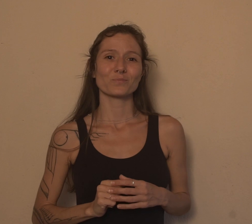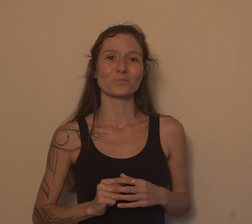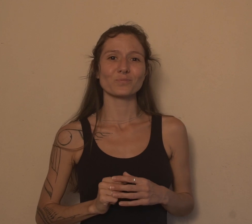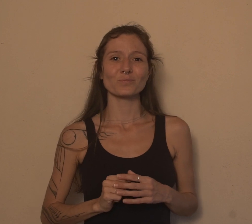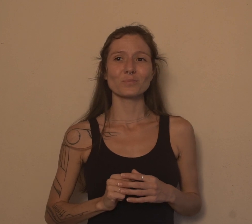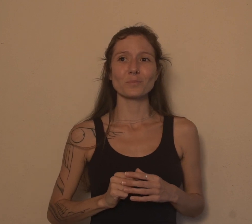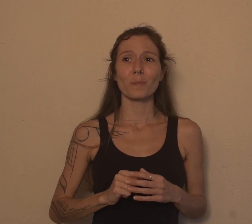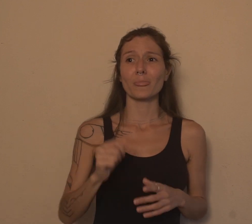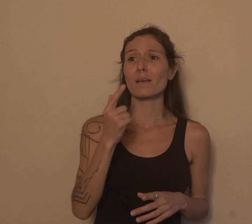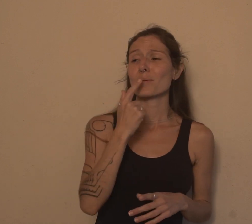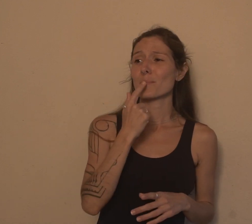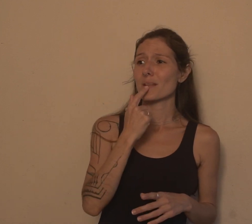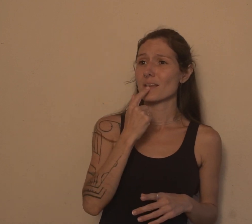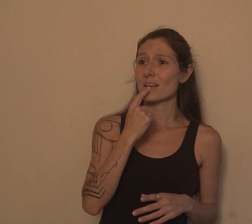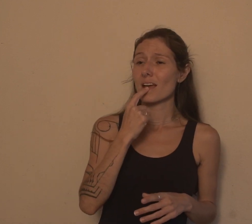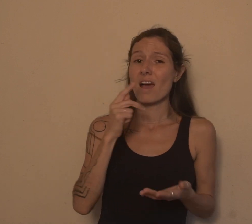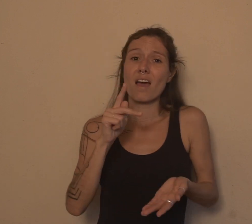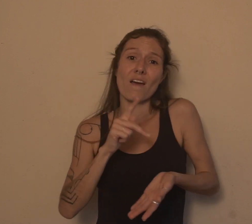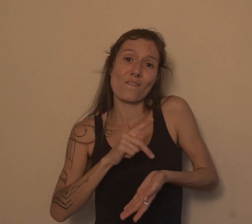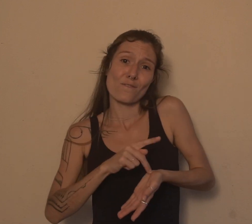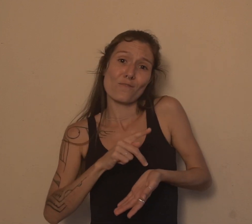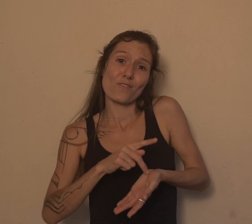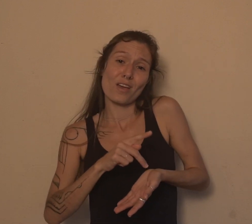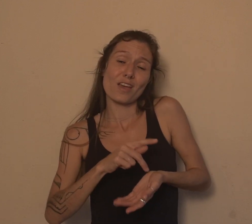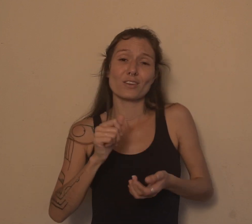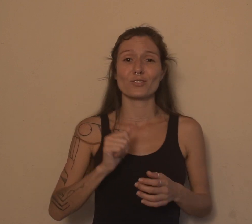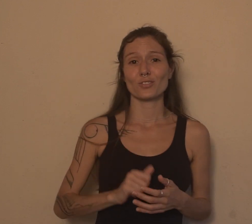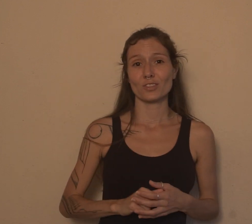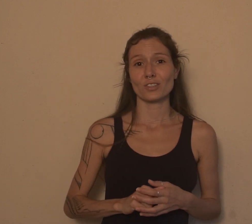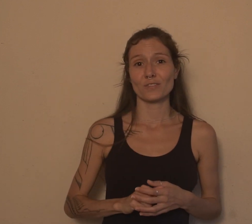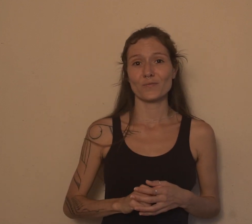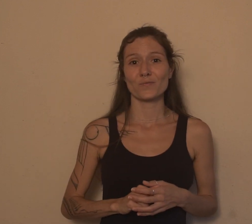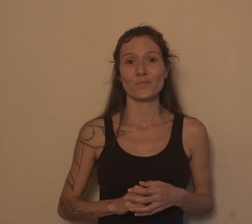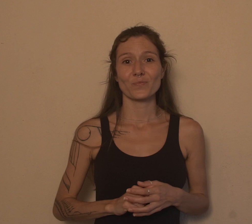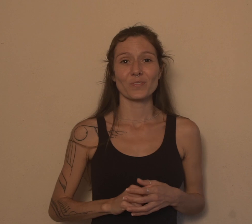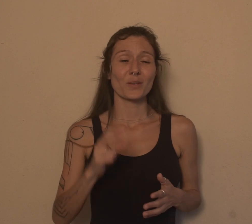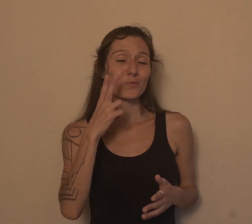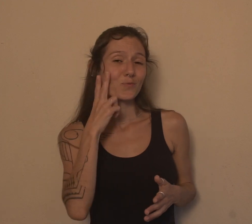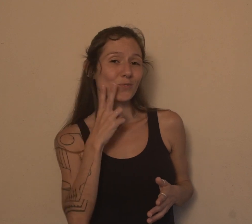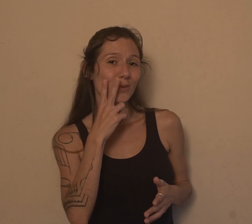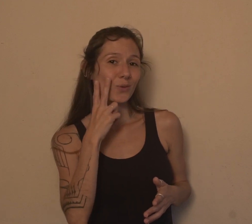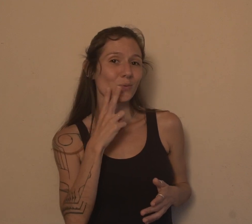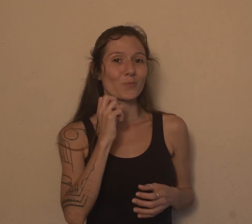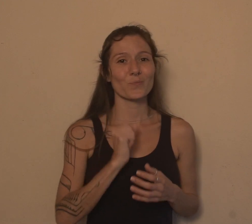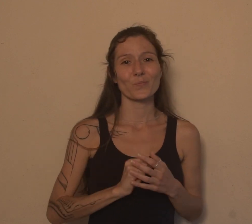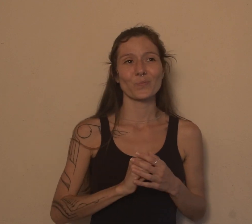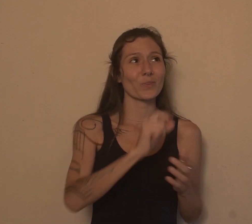vermelho, para amarelo, mas é branco também. Sano Rosário é verde. Sobre as fitas, elas dependem de